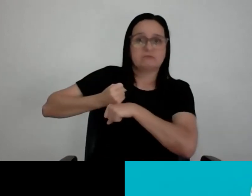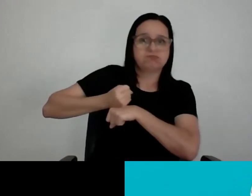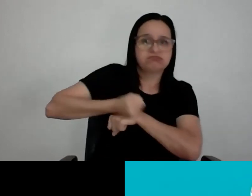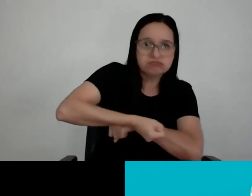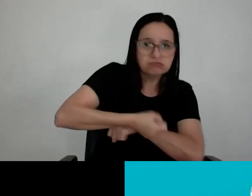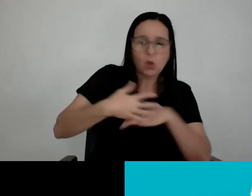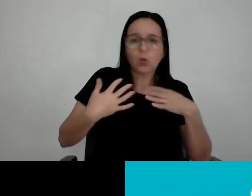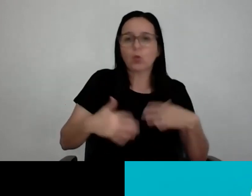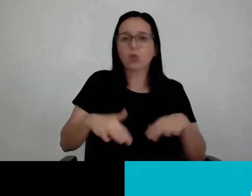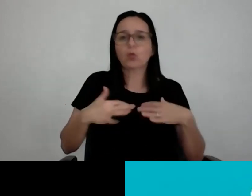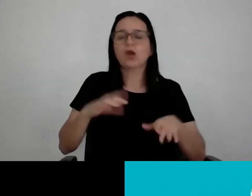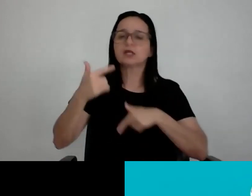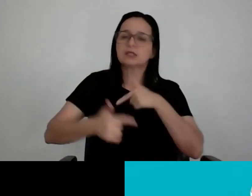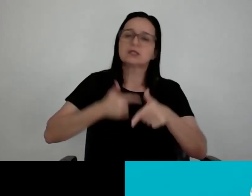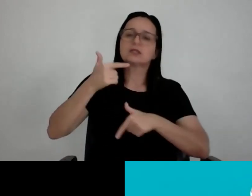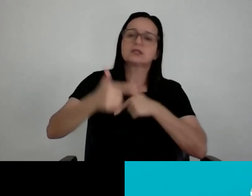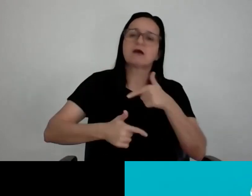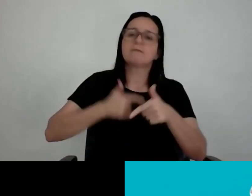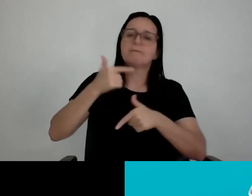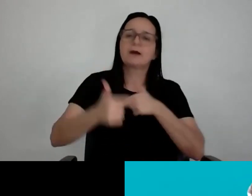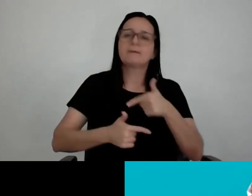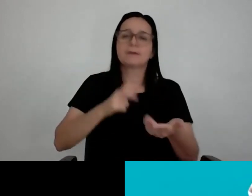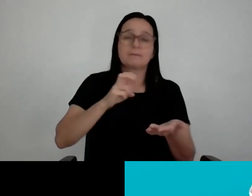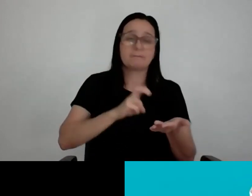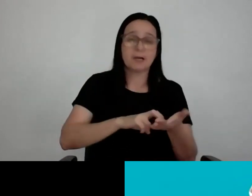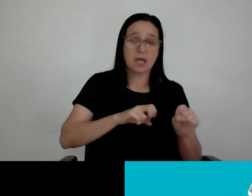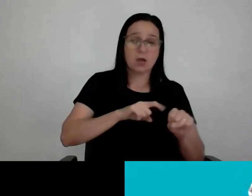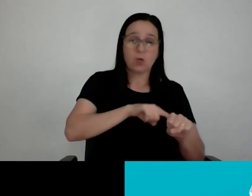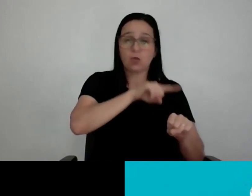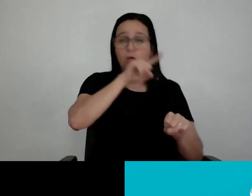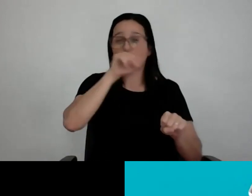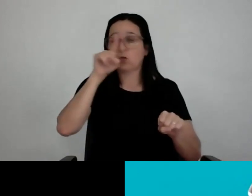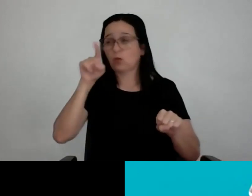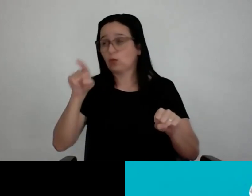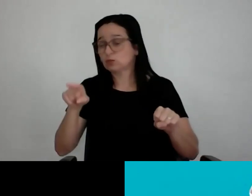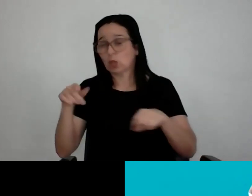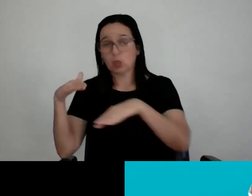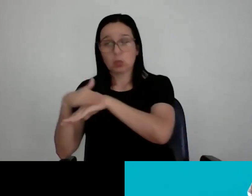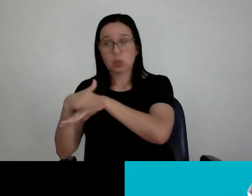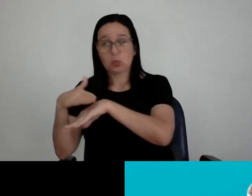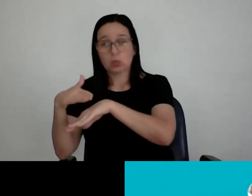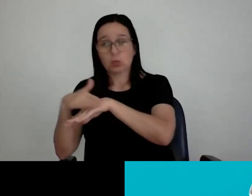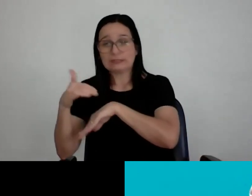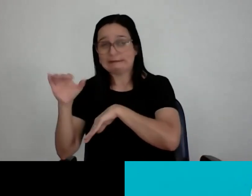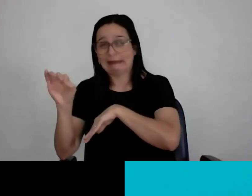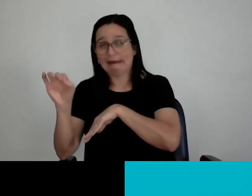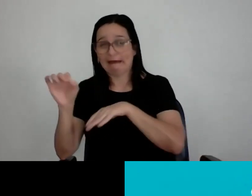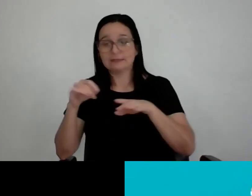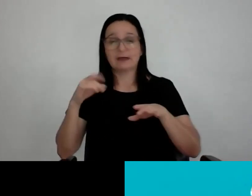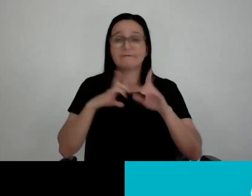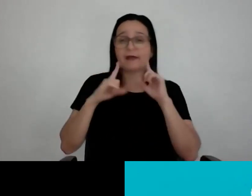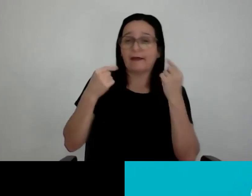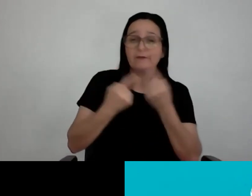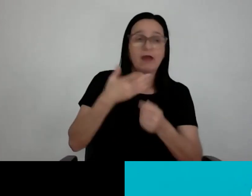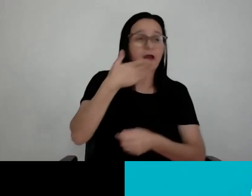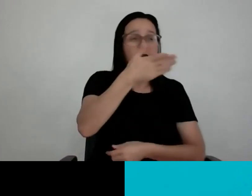Começa às oito da manhã, nove, vai até dez, dez e meia da noite, segunda até às sexta. Já tem uma reunião marcada de visita à obra sábado com uma equipe grande,